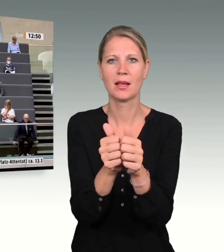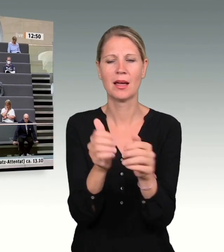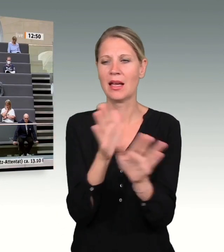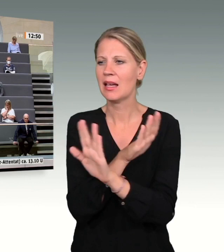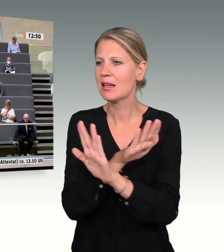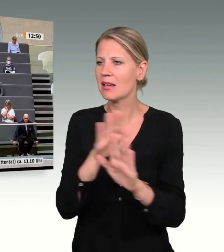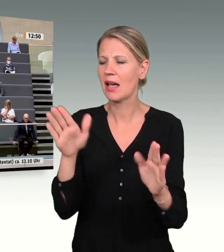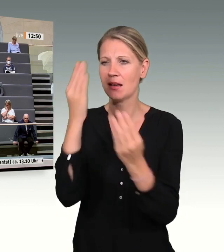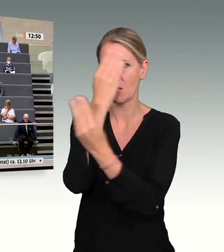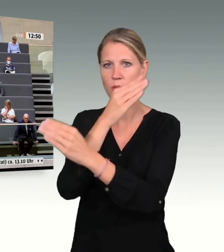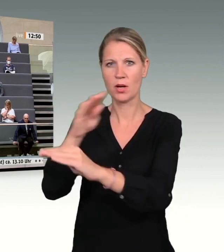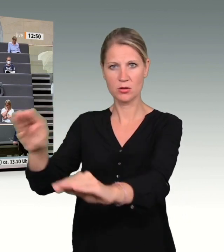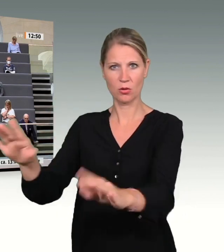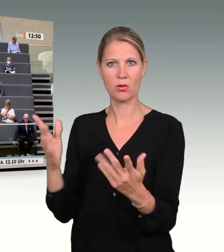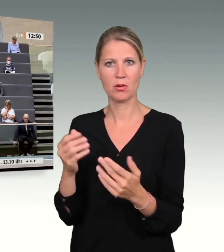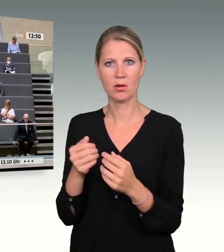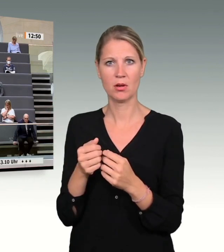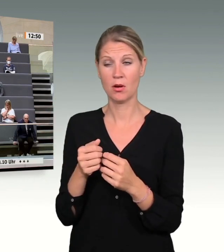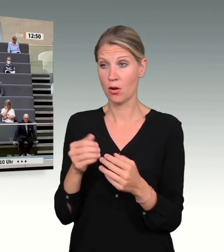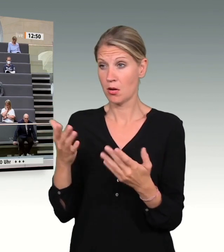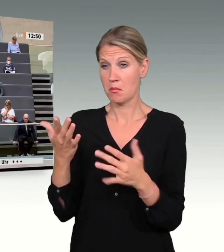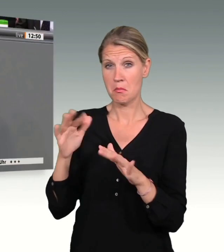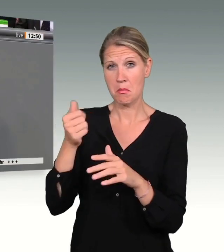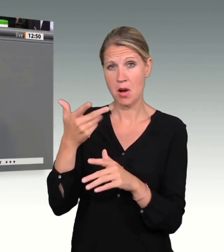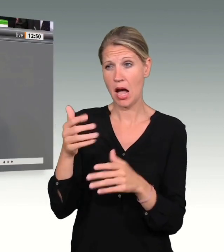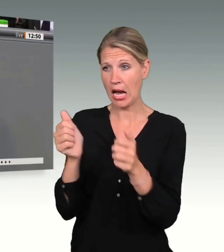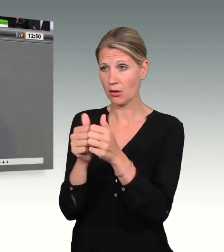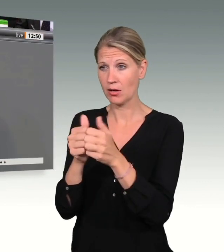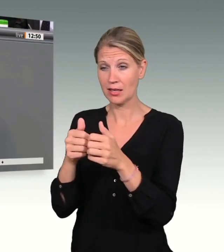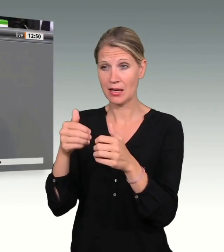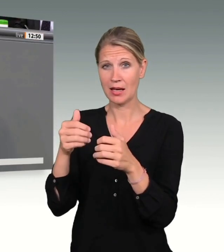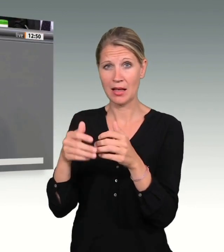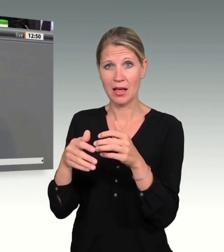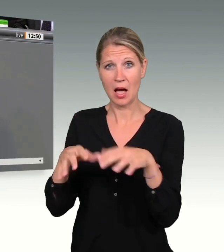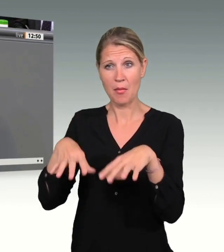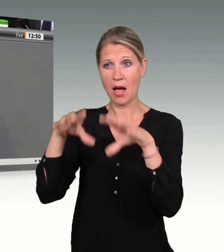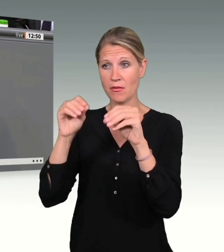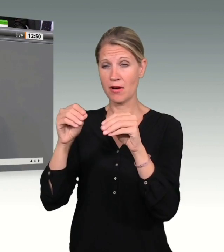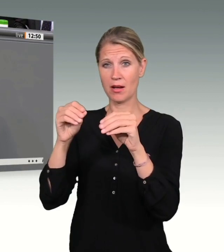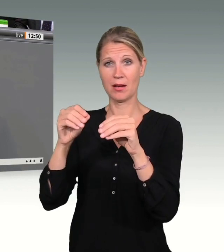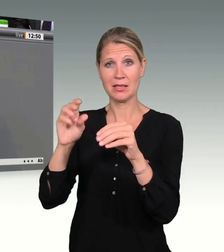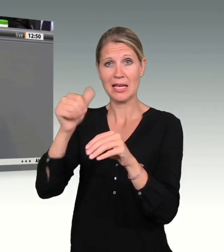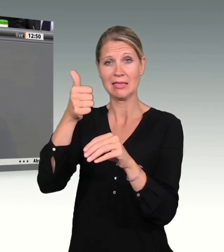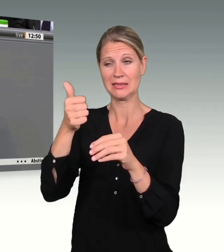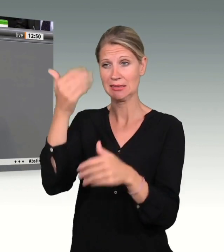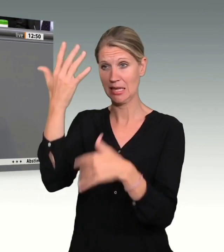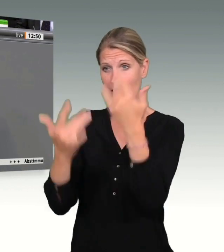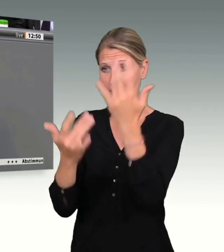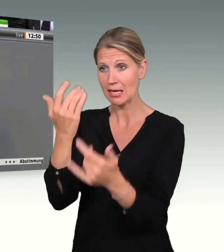Rechnungen bekommen haben für gerichtsmedizinische Untersuchungen, ist das etwas, was uns heute noch